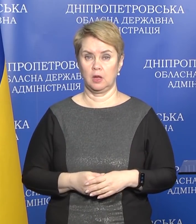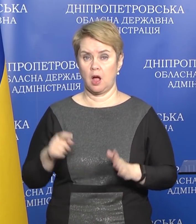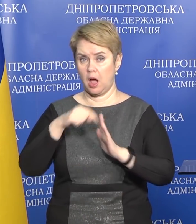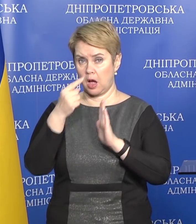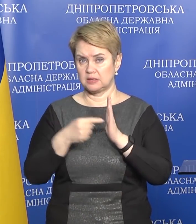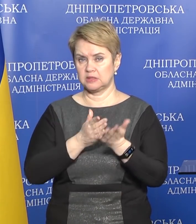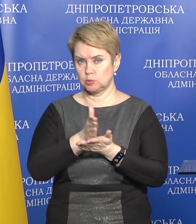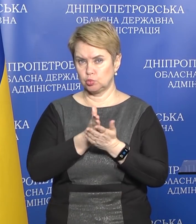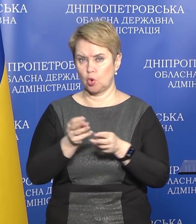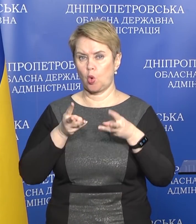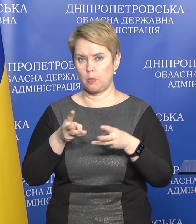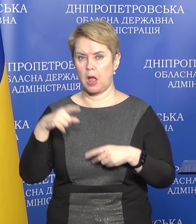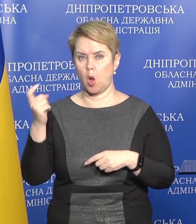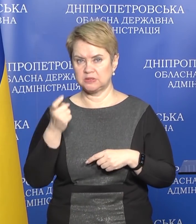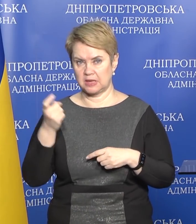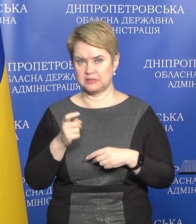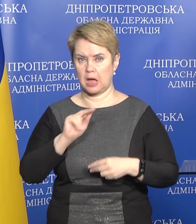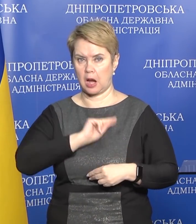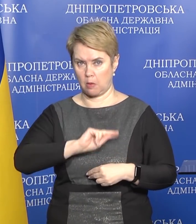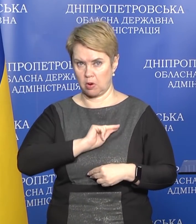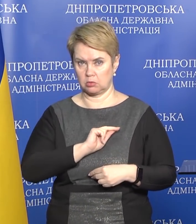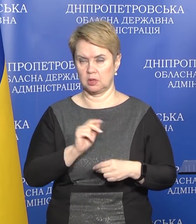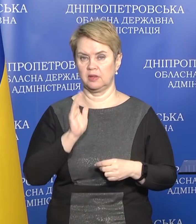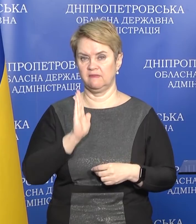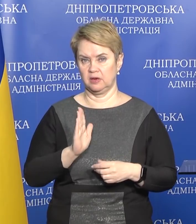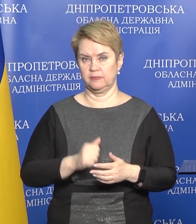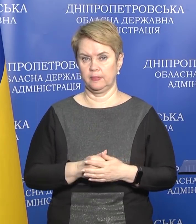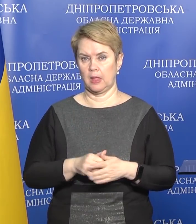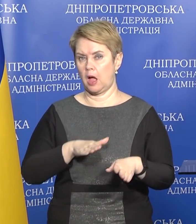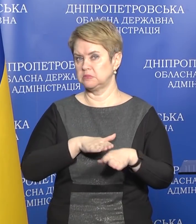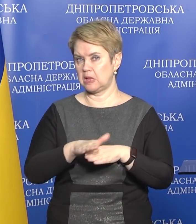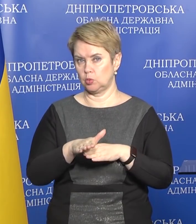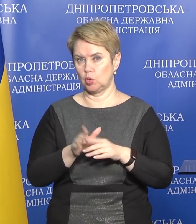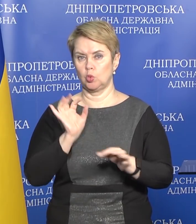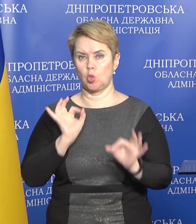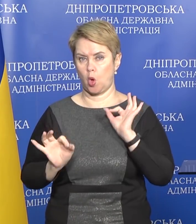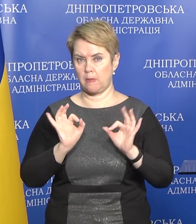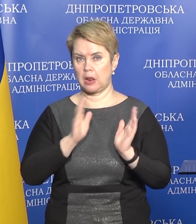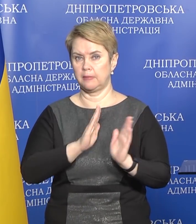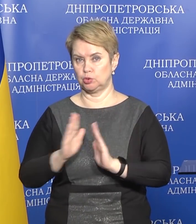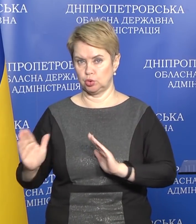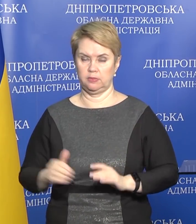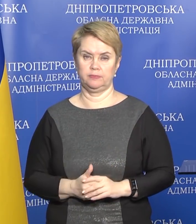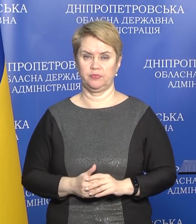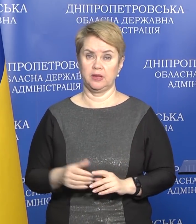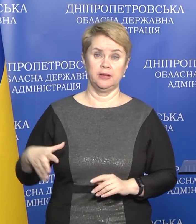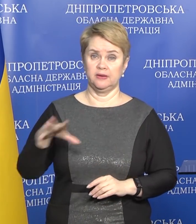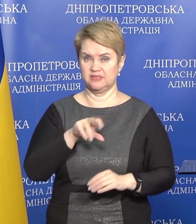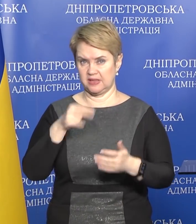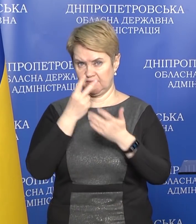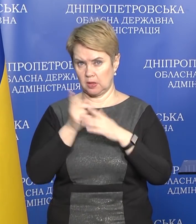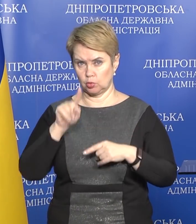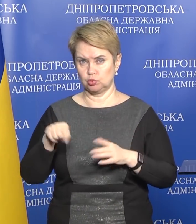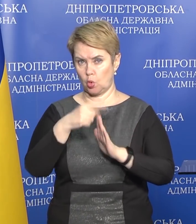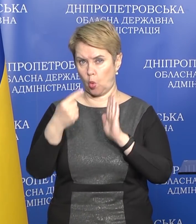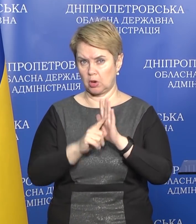Городские службы, коммунальное хозяйство работают в абсолютно нормальном режиме. Все уже видят о